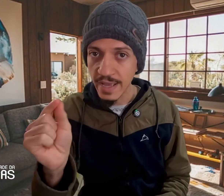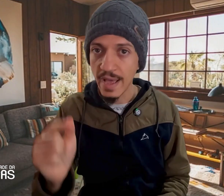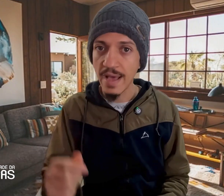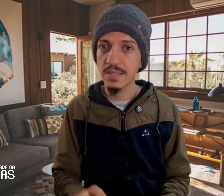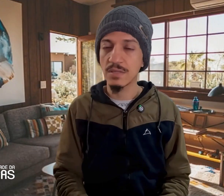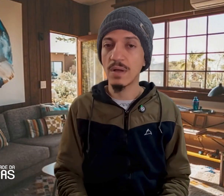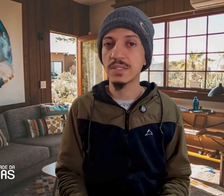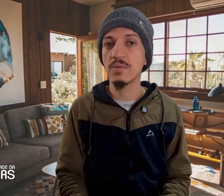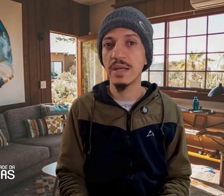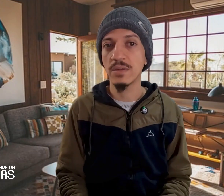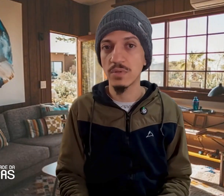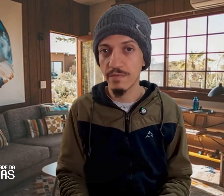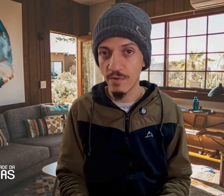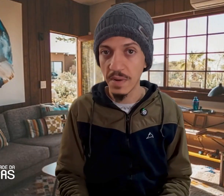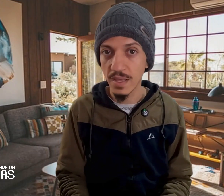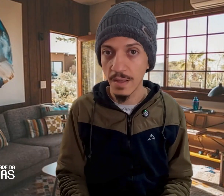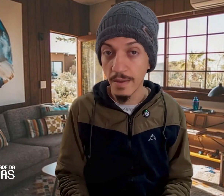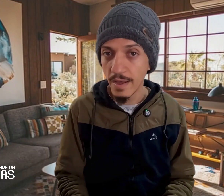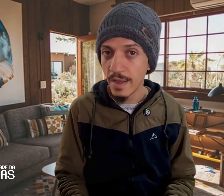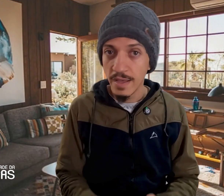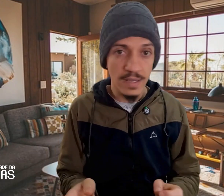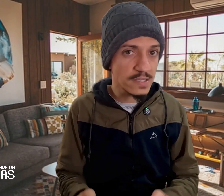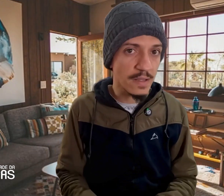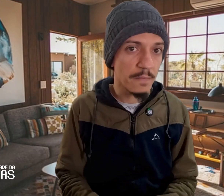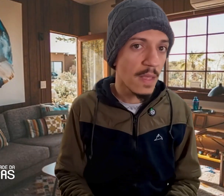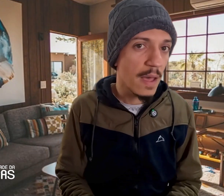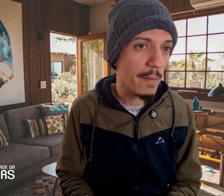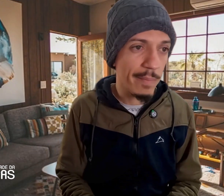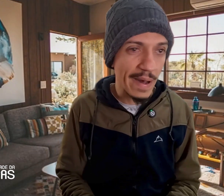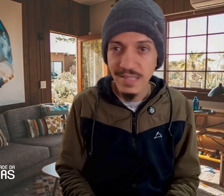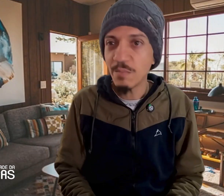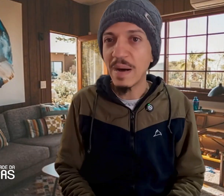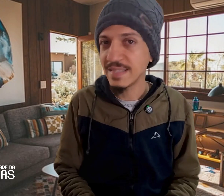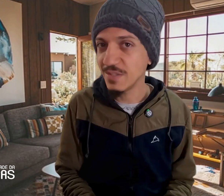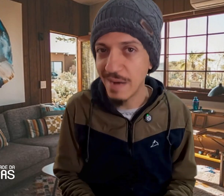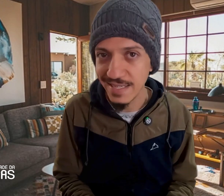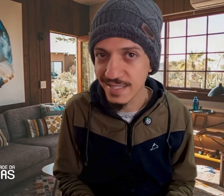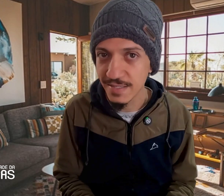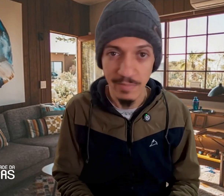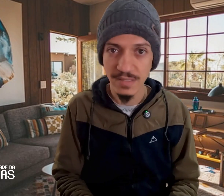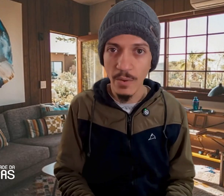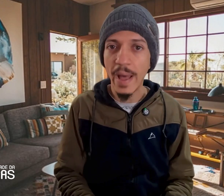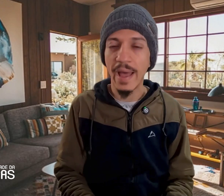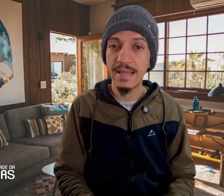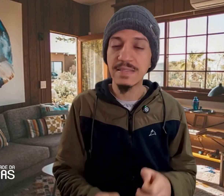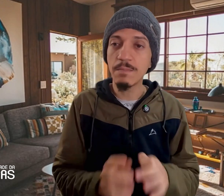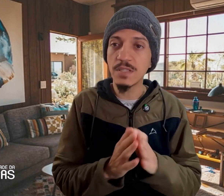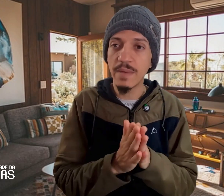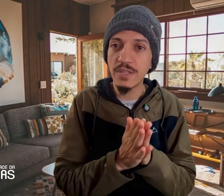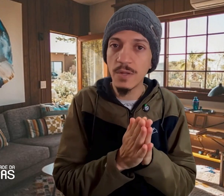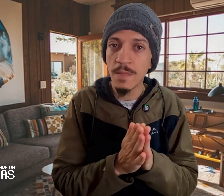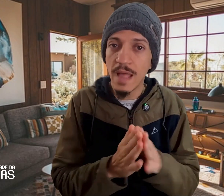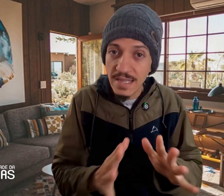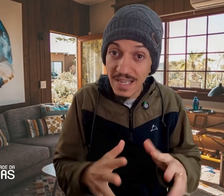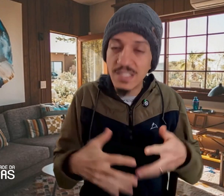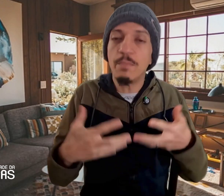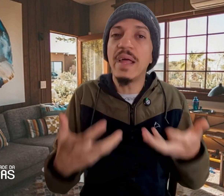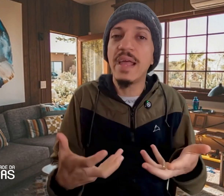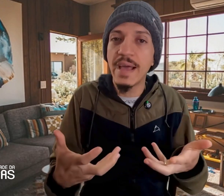essa situação dessa outra forma aqui. E, assim, parece um passo de mágicas, mas não é. É simplesmente essa experiência,